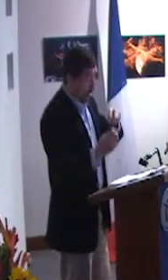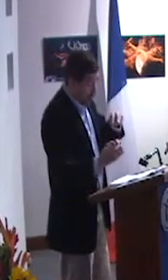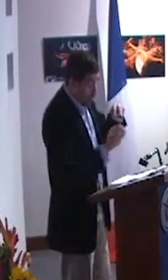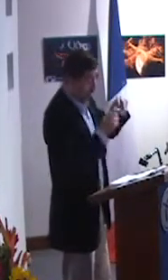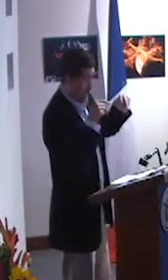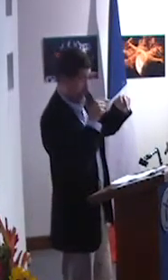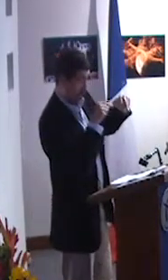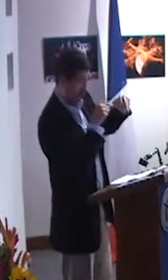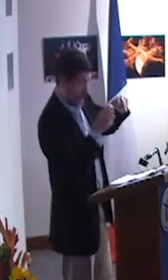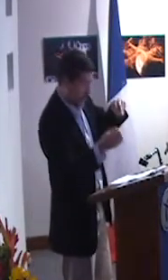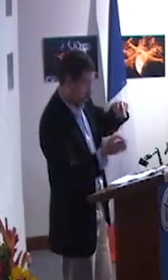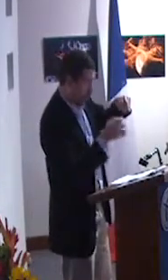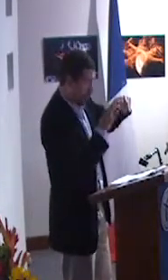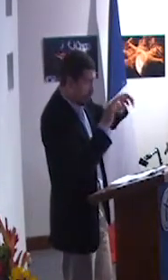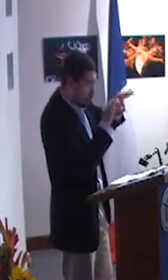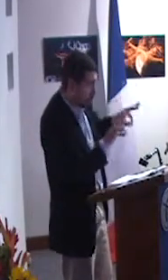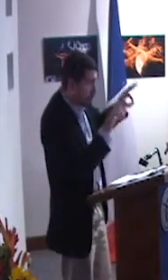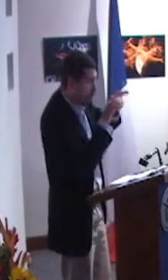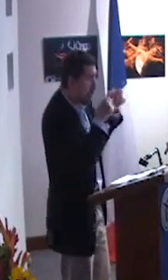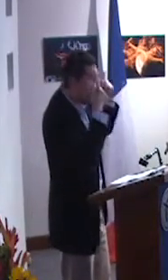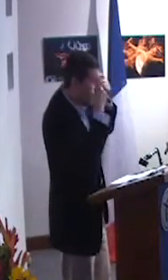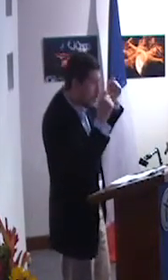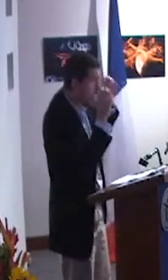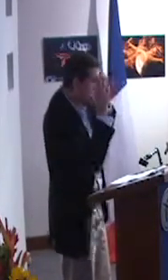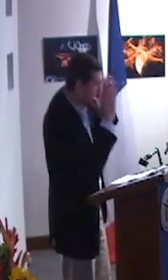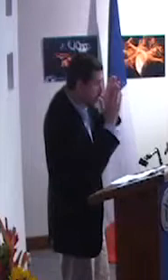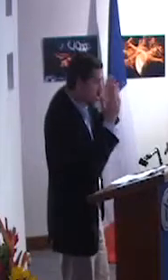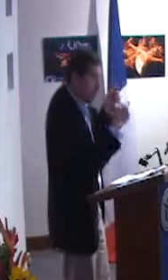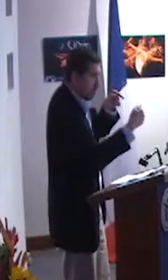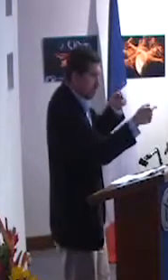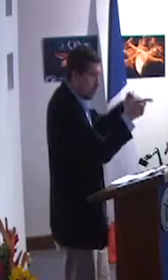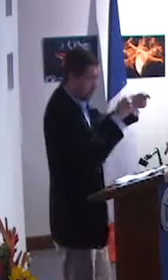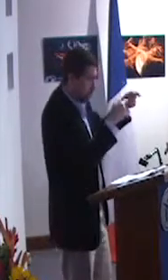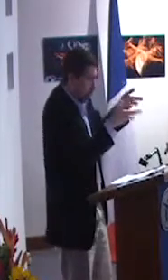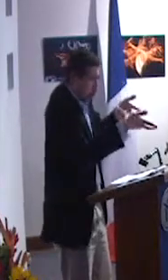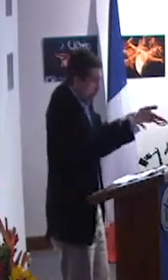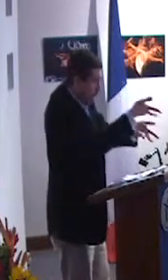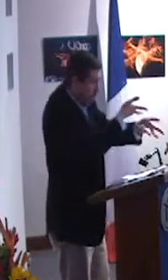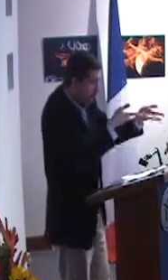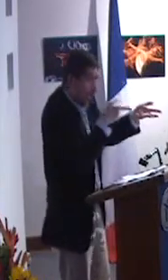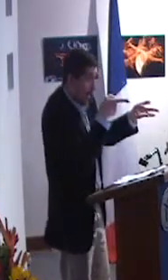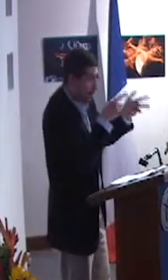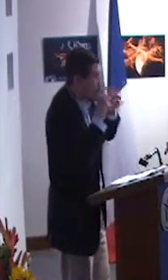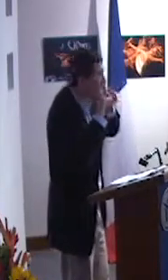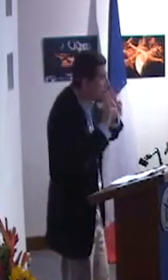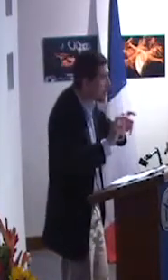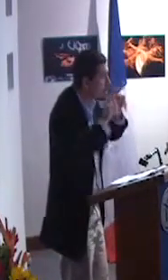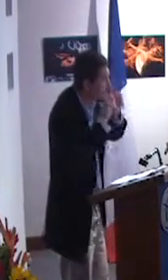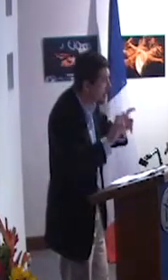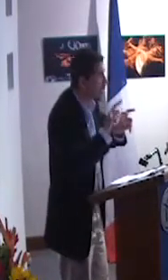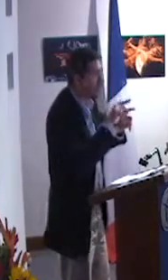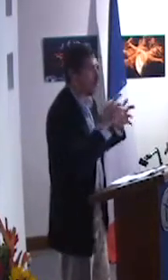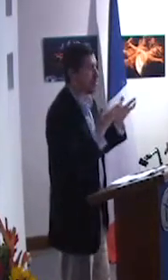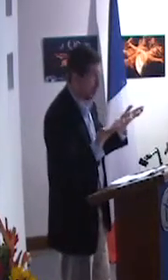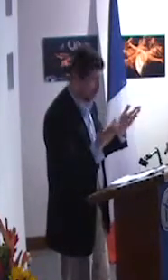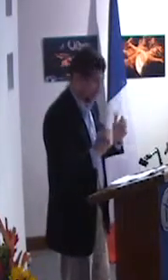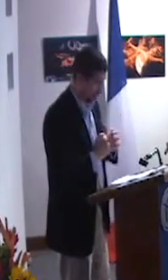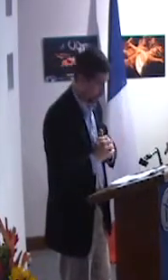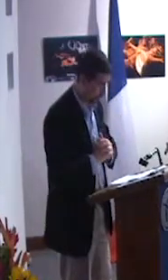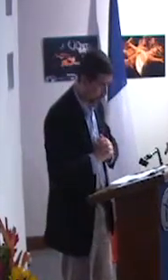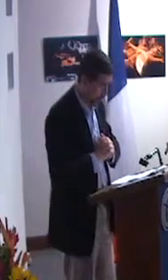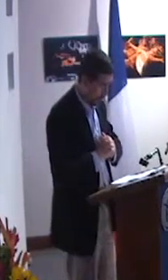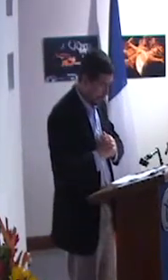discapacidad. Esta educación es tan importante que el coloquio, lo único que hace,